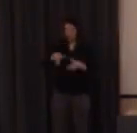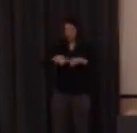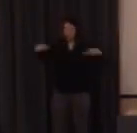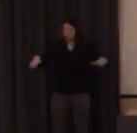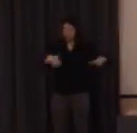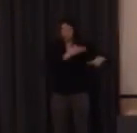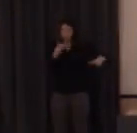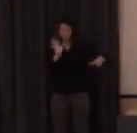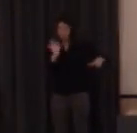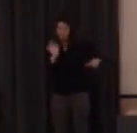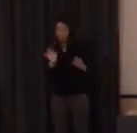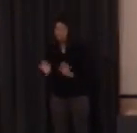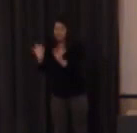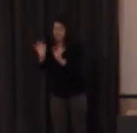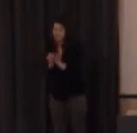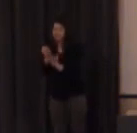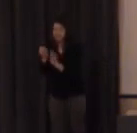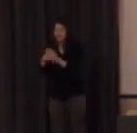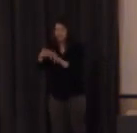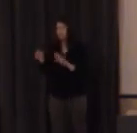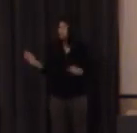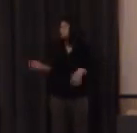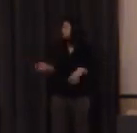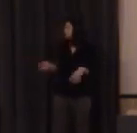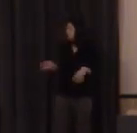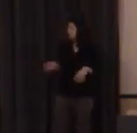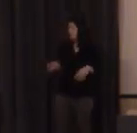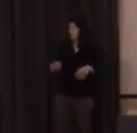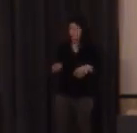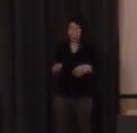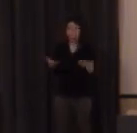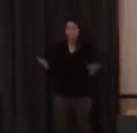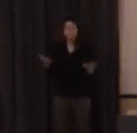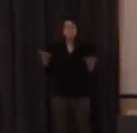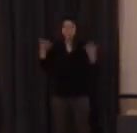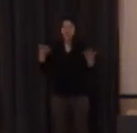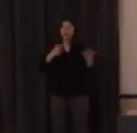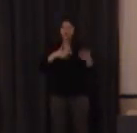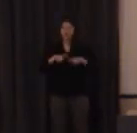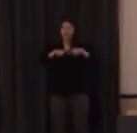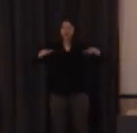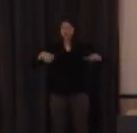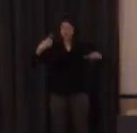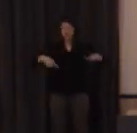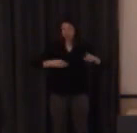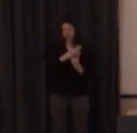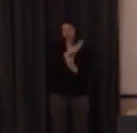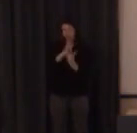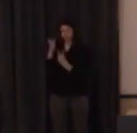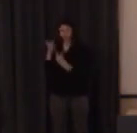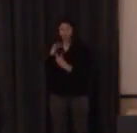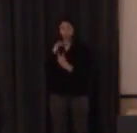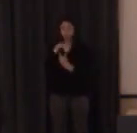distinto bueno por ejemplo la realidad ahora mismo tengo dos realidades en el aula una de ellas